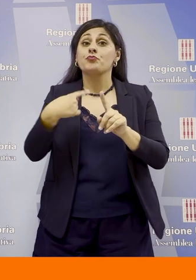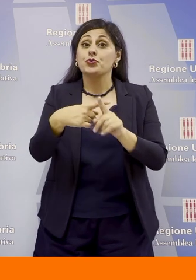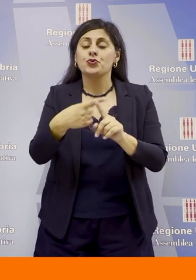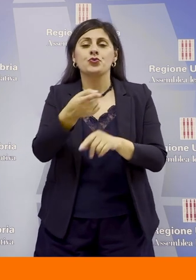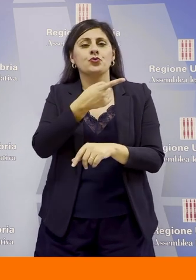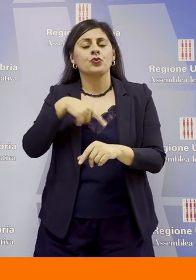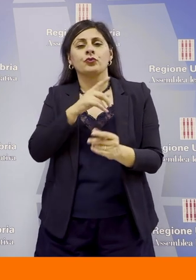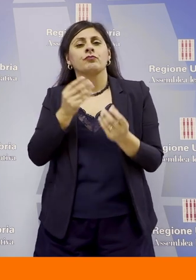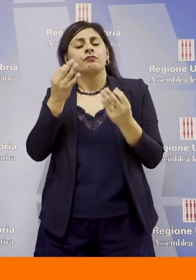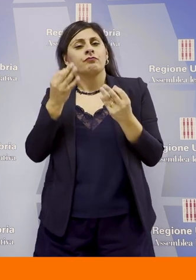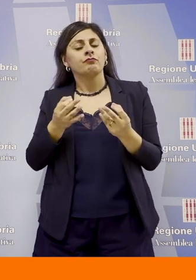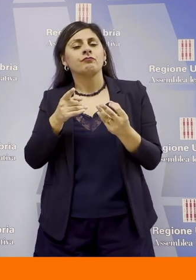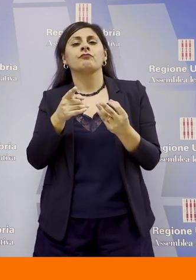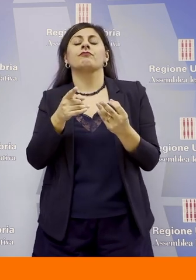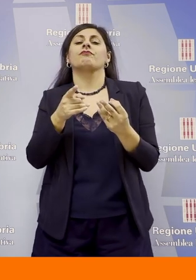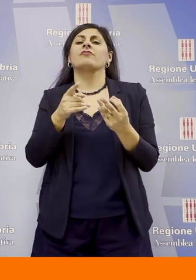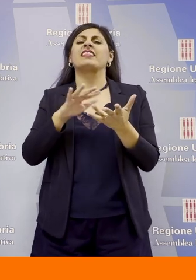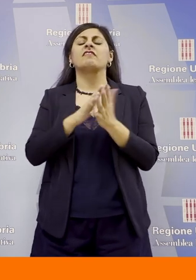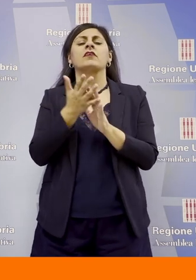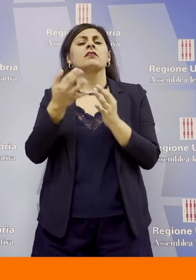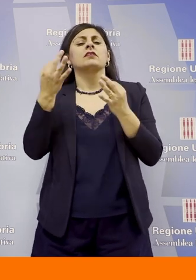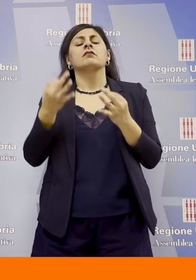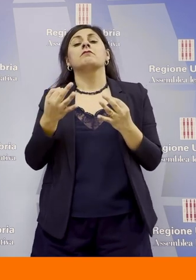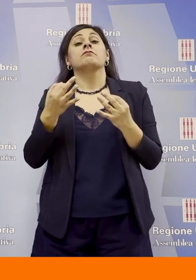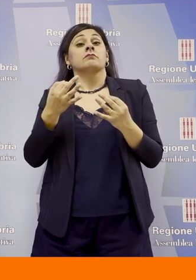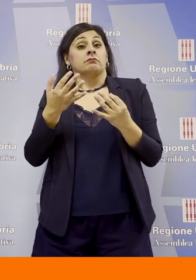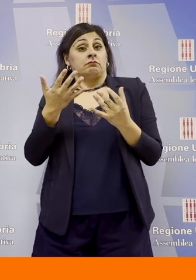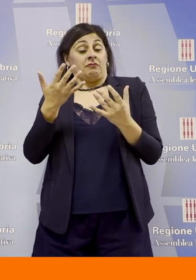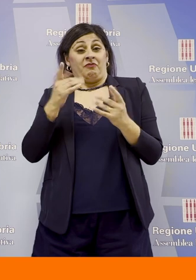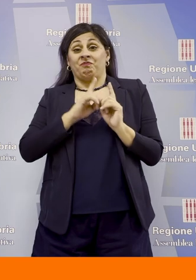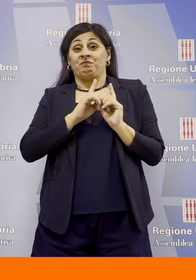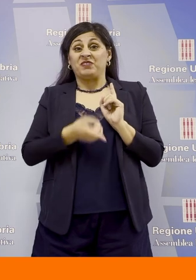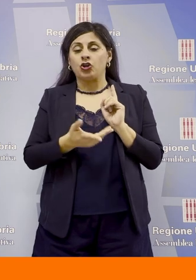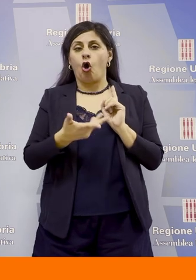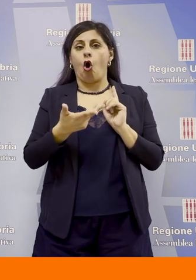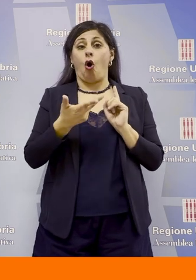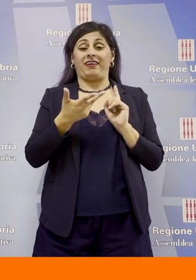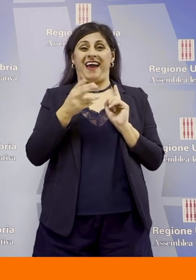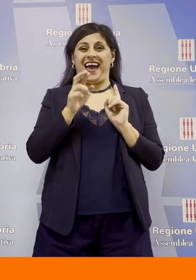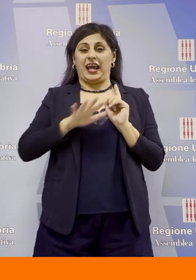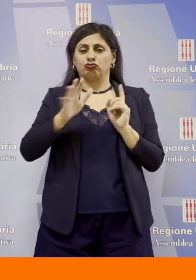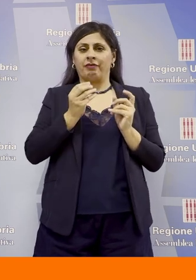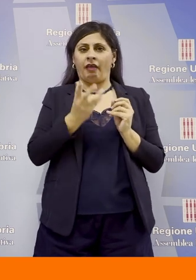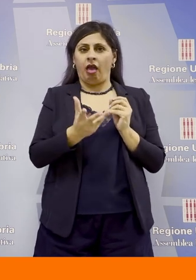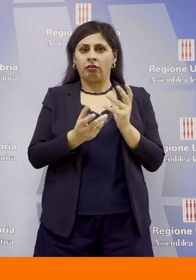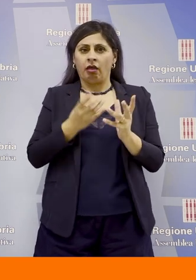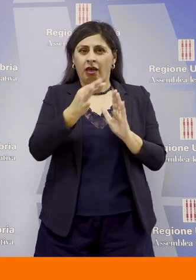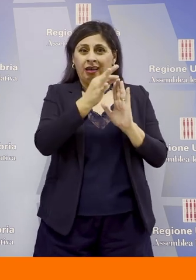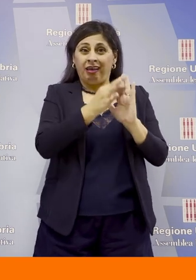abbiamo reso strutturali e questa è la cosa fondamentale le misure che fino ad ora la Regione aveva messo in campo Ricordiamo che la